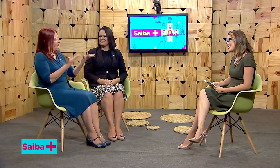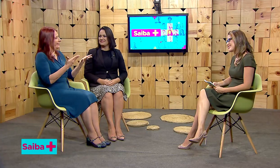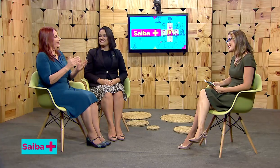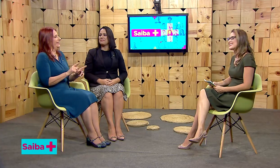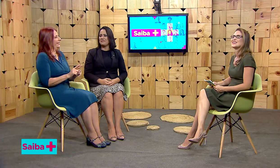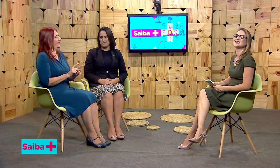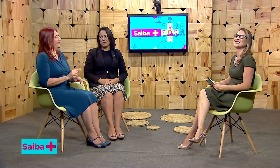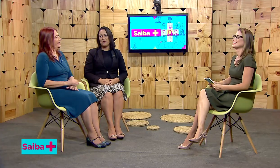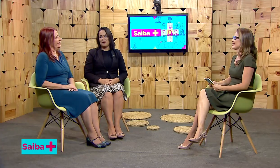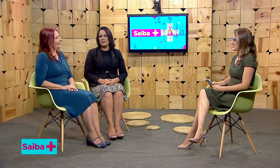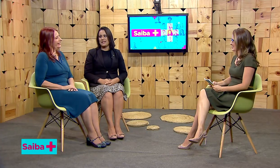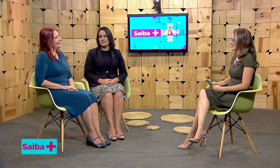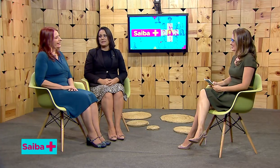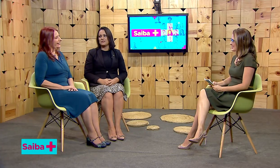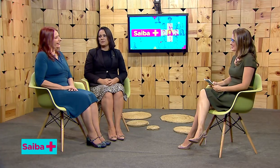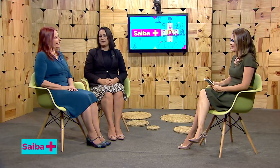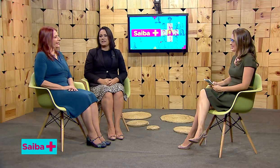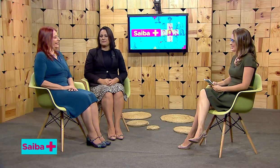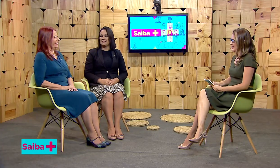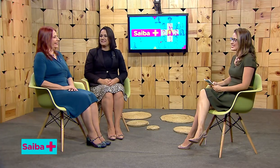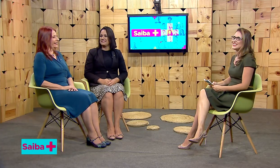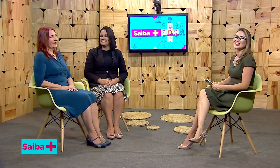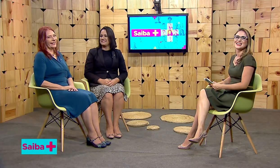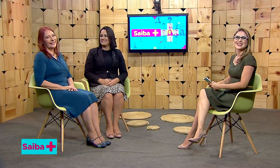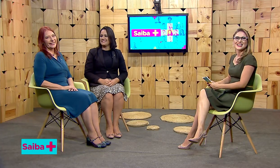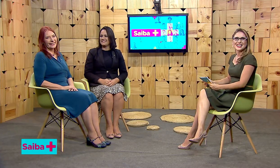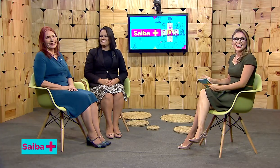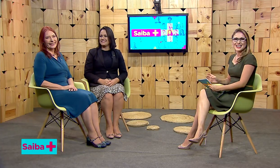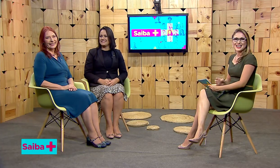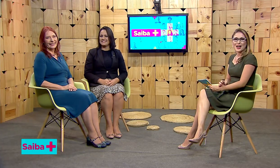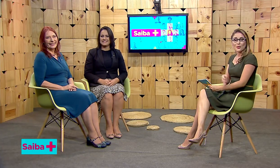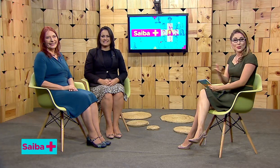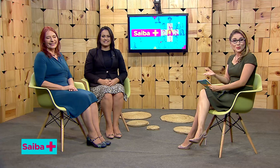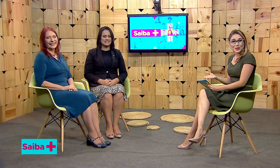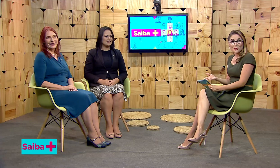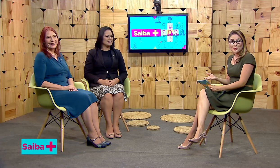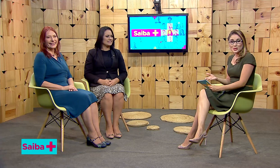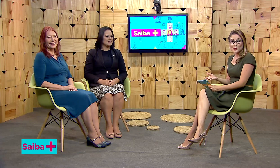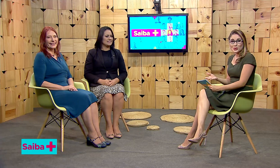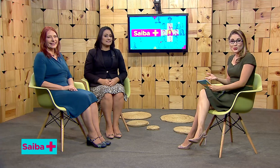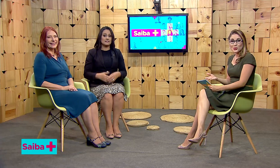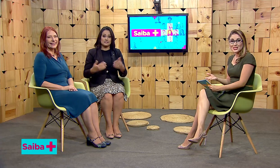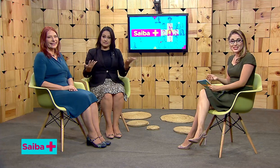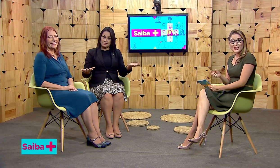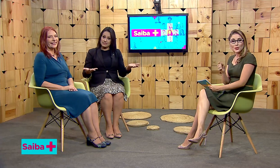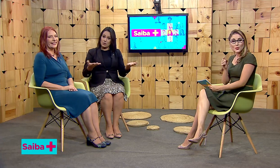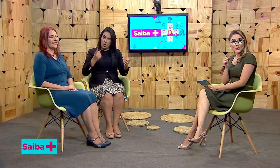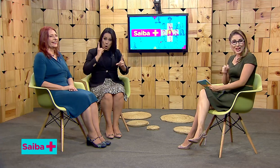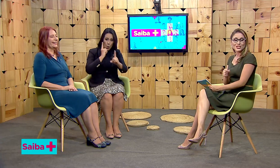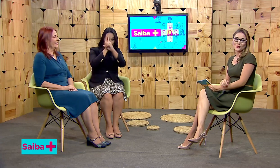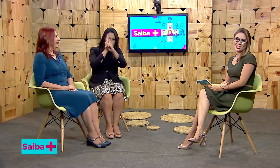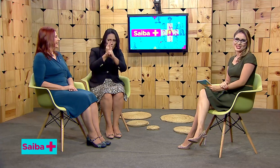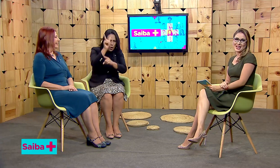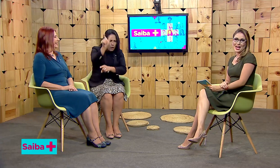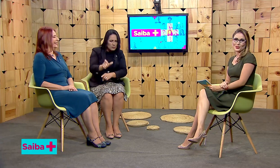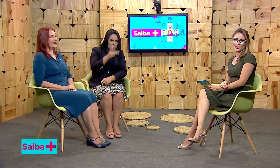Também foi uma honra participar do seu programa. Ao encontrar uma pessoa surda, tenha um olhar diferenciado.